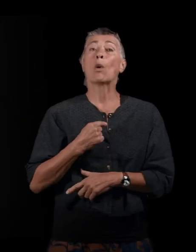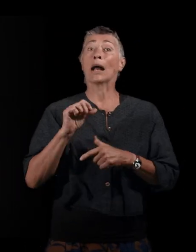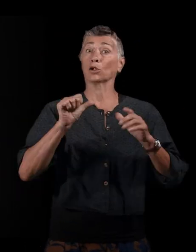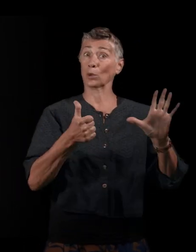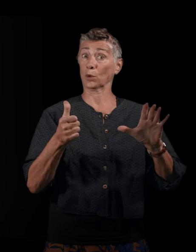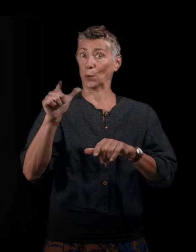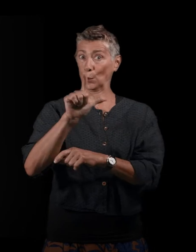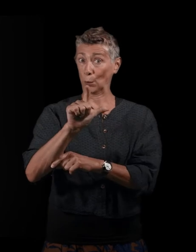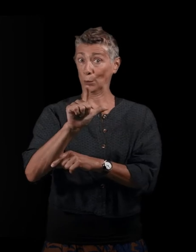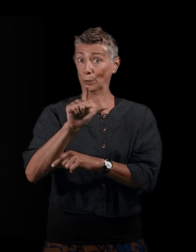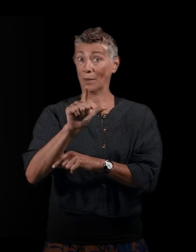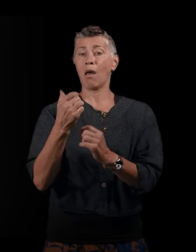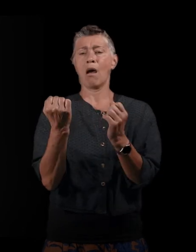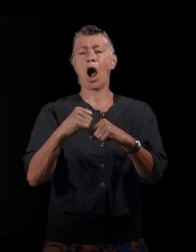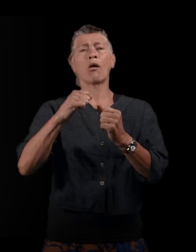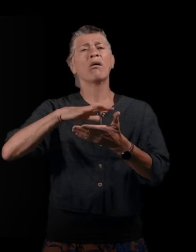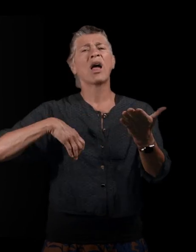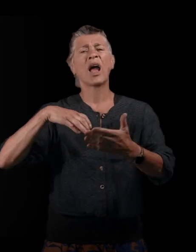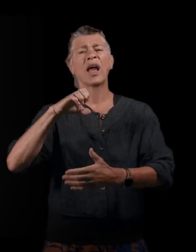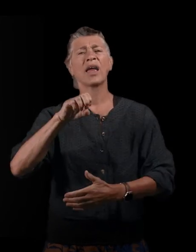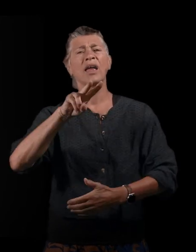d'Evian,'était quelques semaines, deux mois avant.